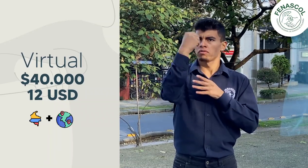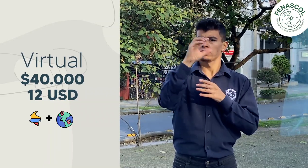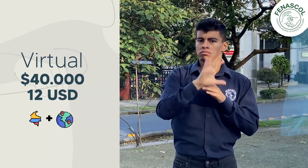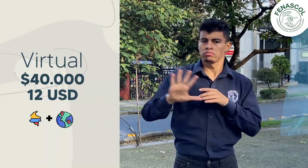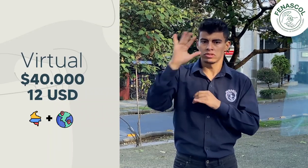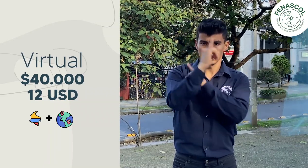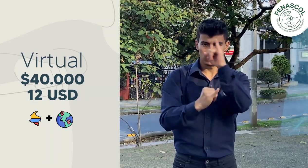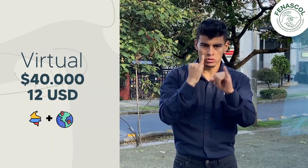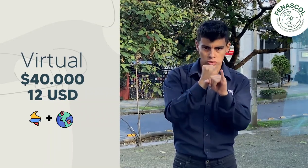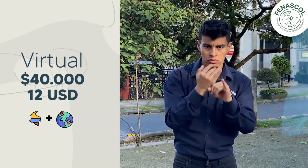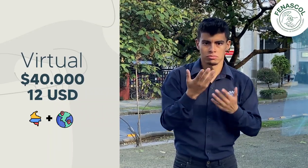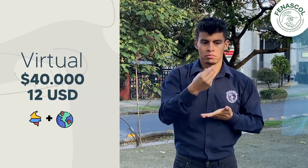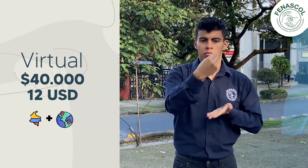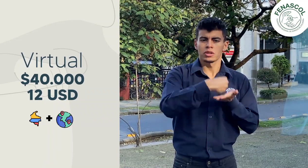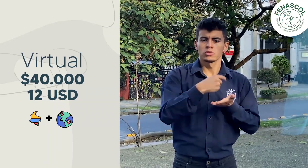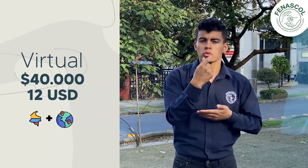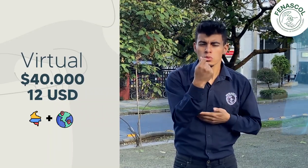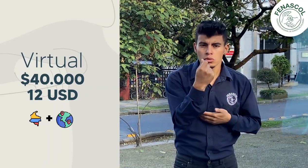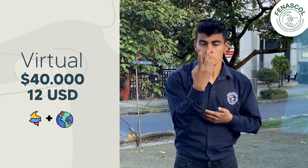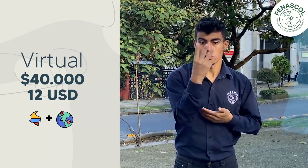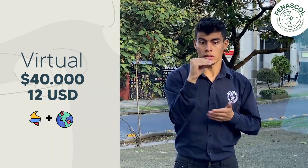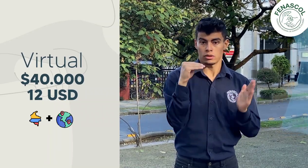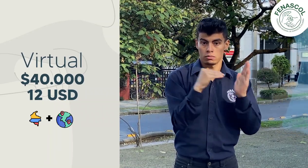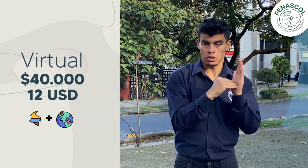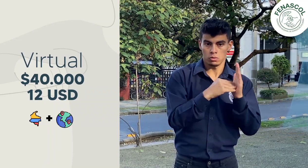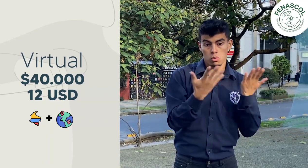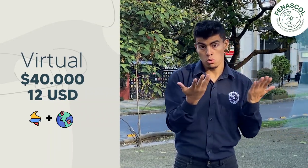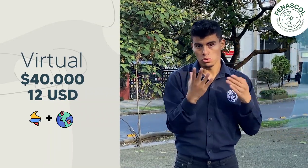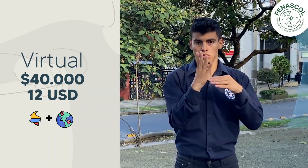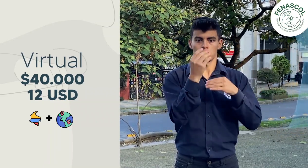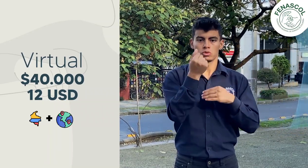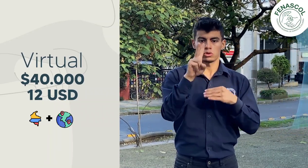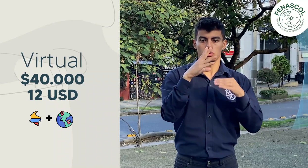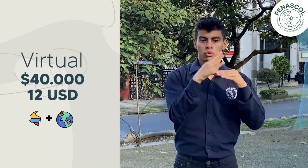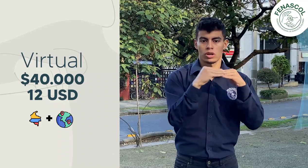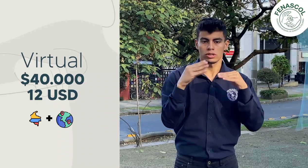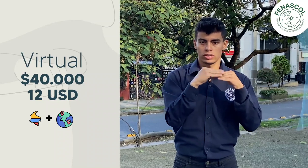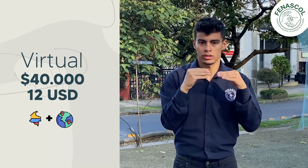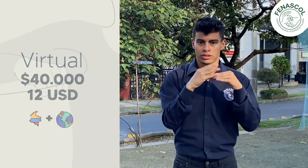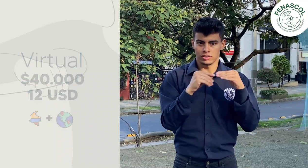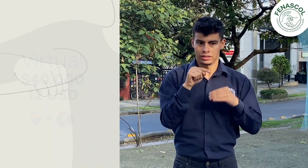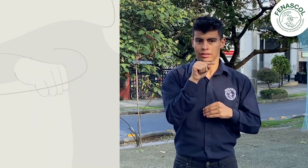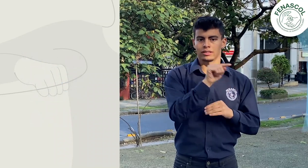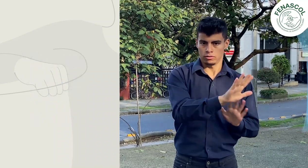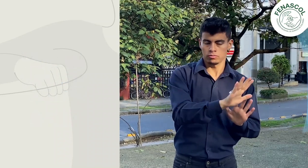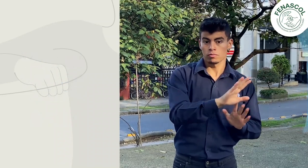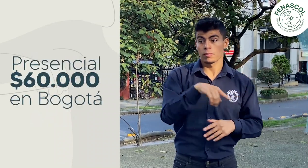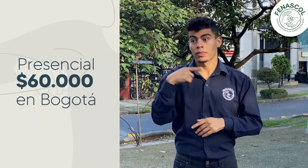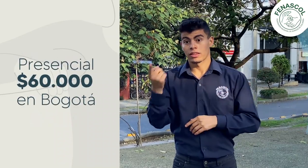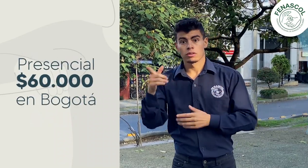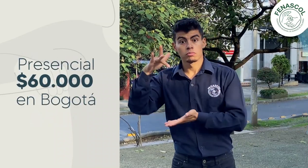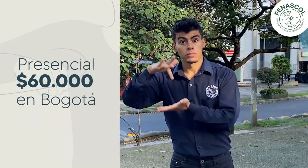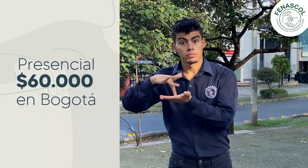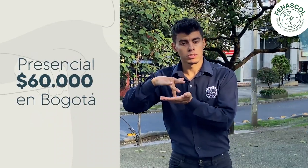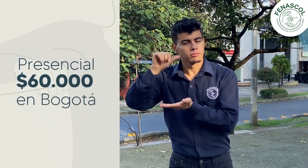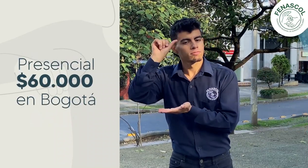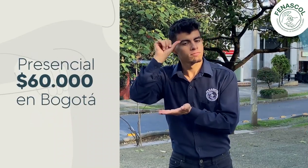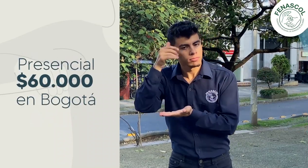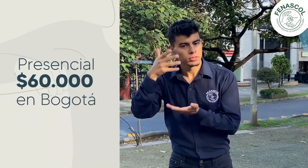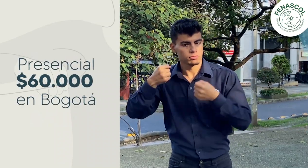de forma virtual, deben pagar 40.000 pesos colombianos o 12 dólares respectivamente. Si quieres asistir de forma presencial,